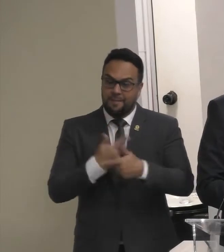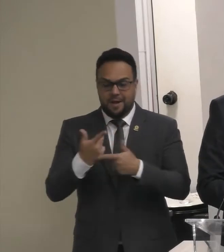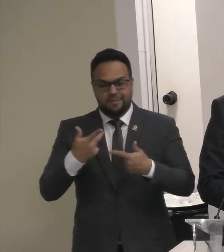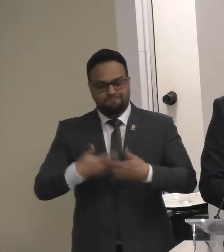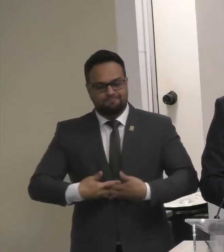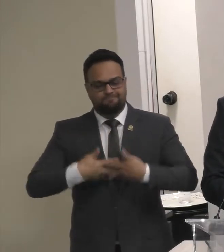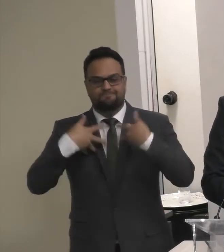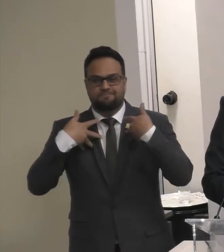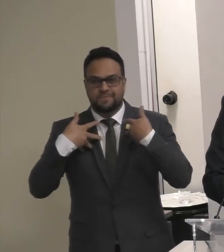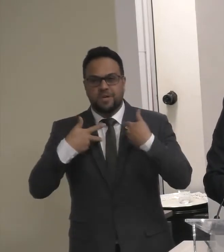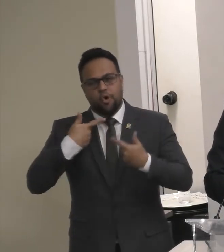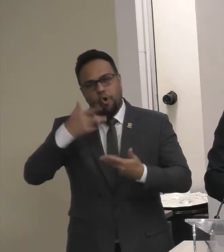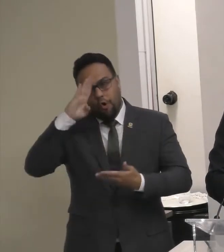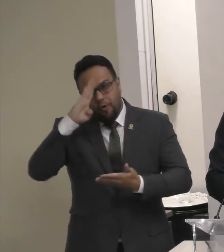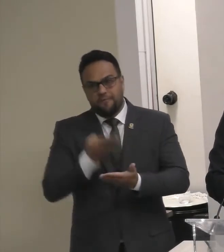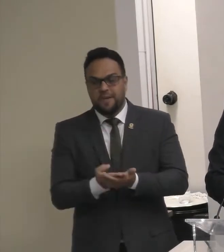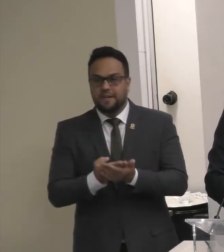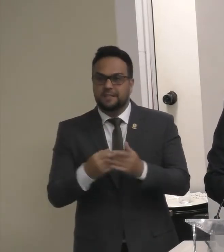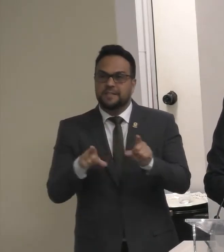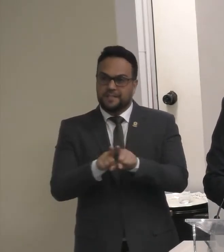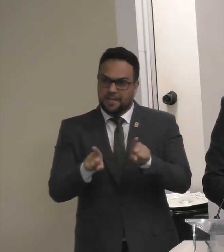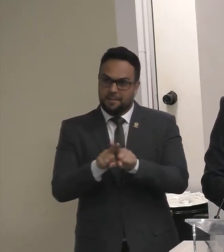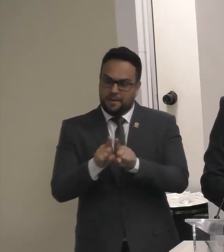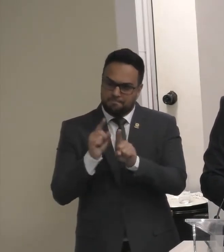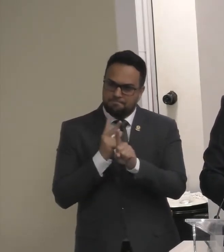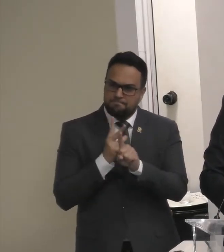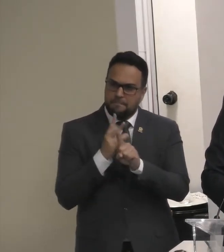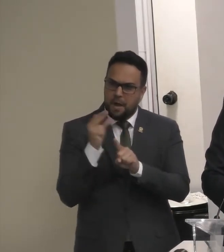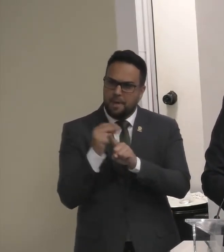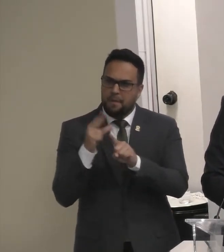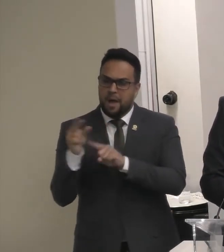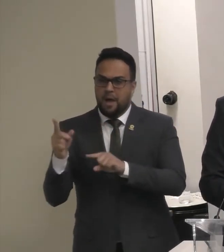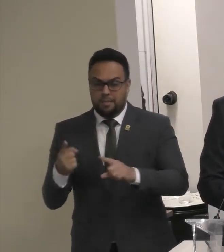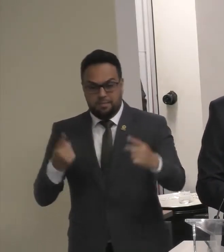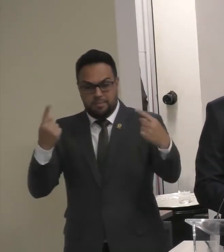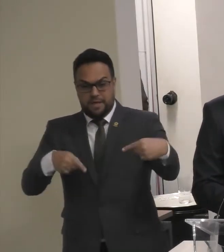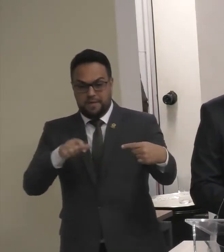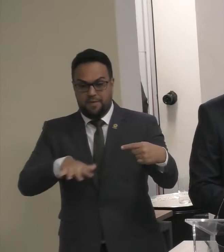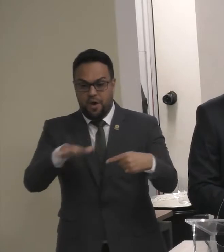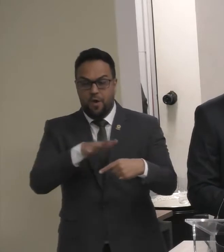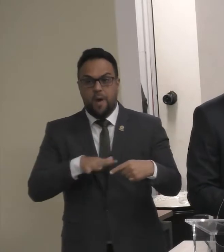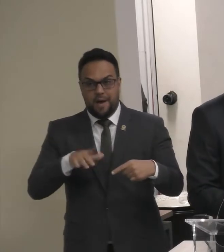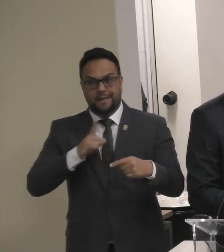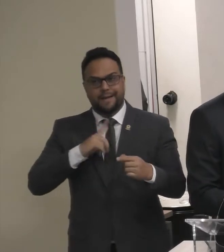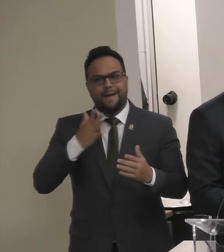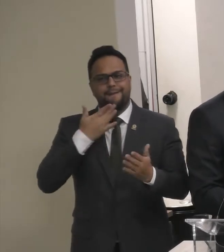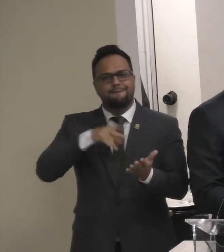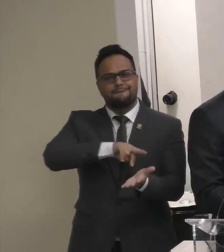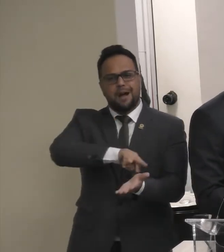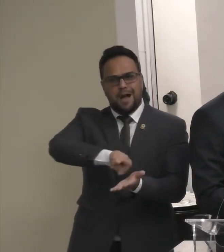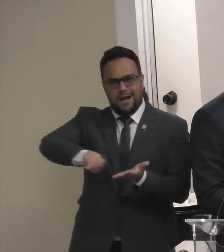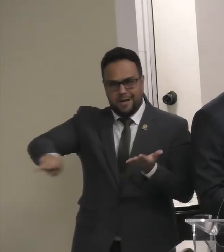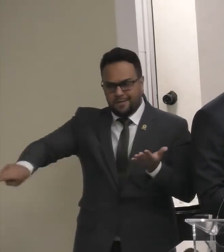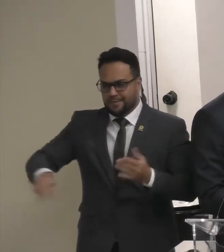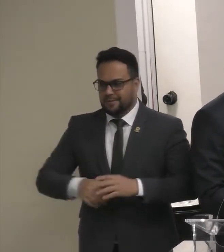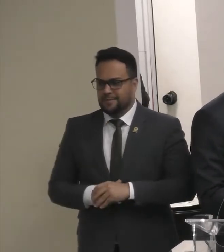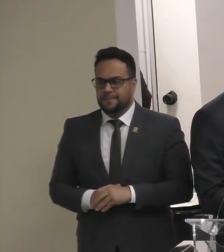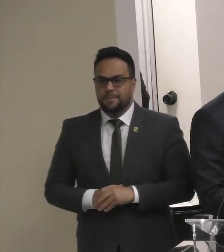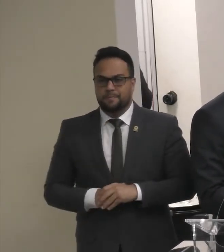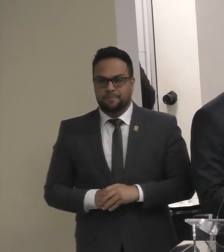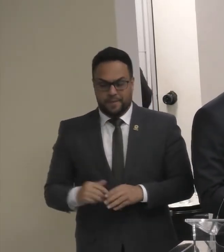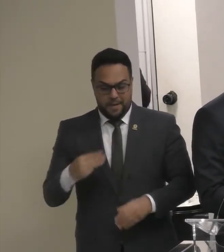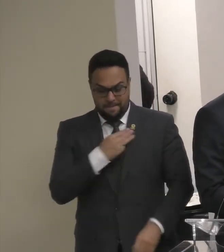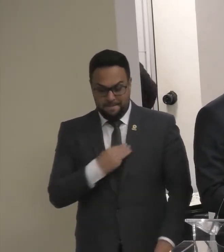sobretudo Confiança Para enfrentarmos Os desafios Do setor elétrico Que são tantos Ministro Bento